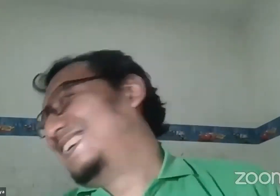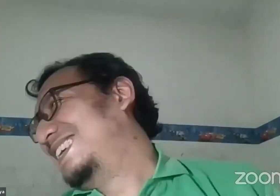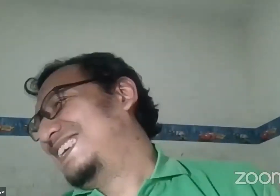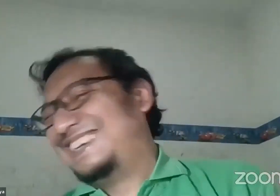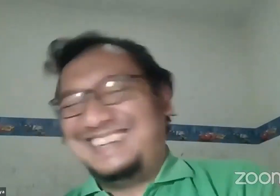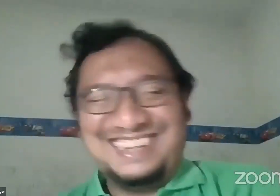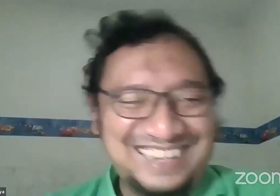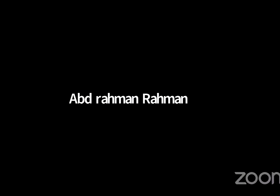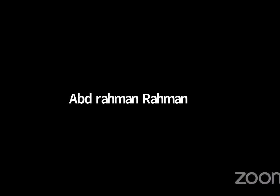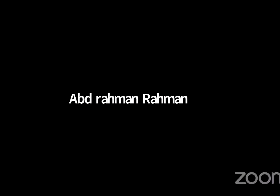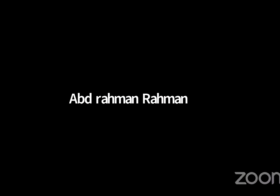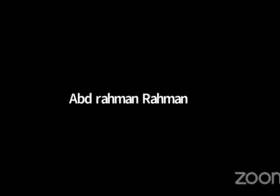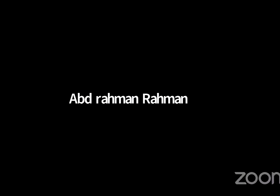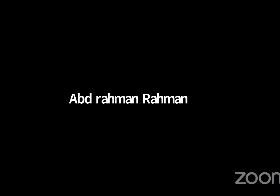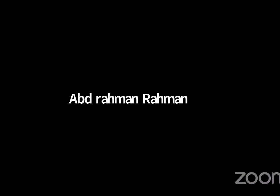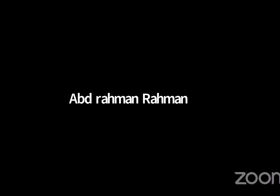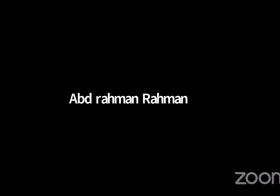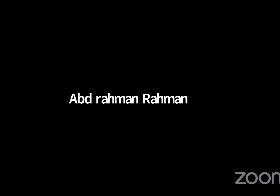Ada gak ya?